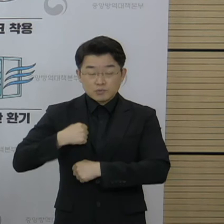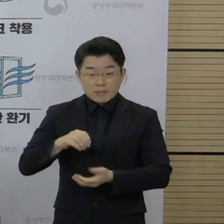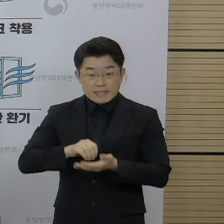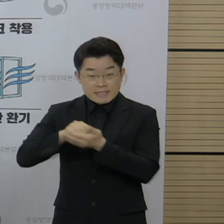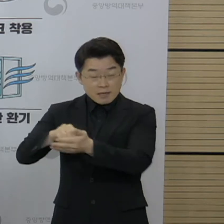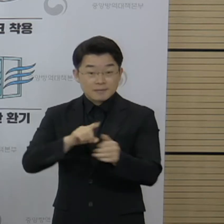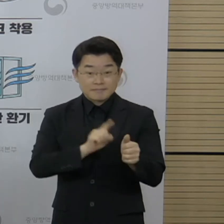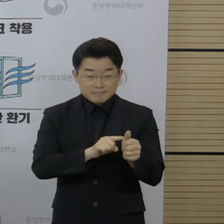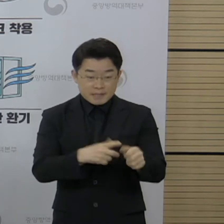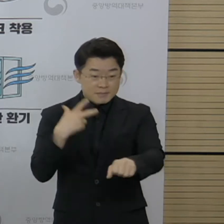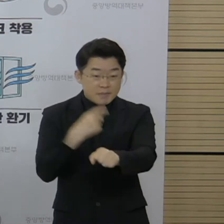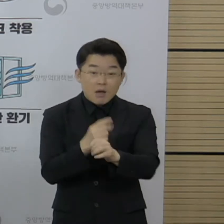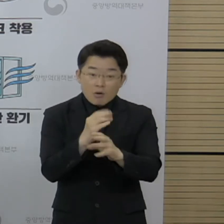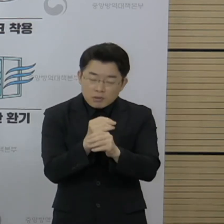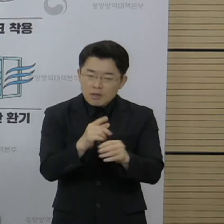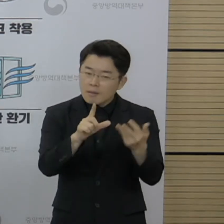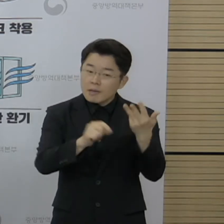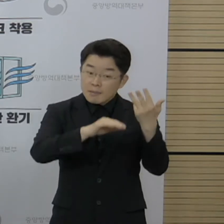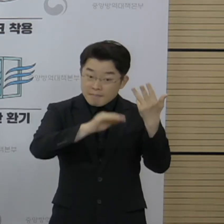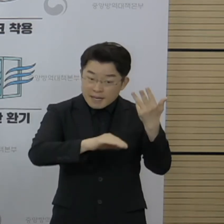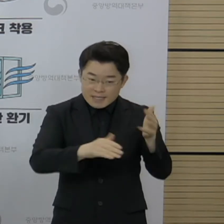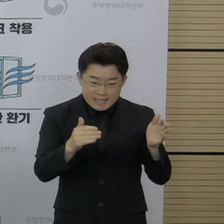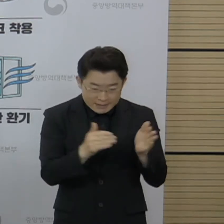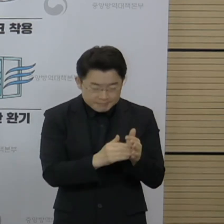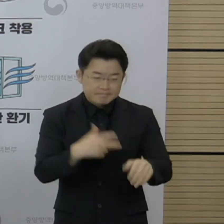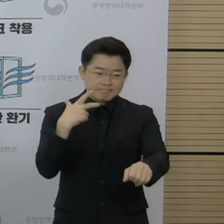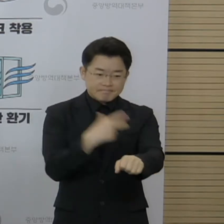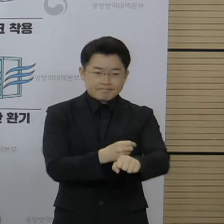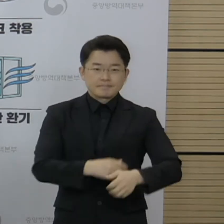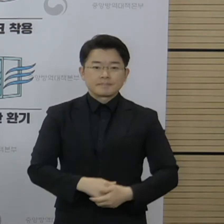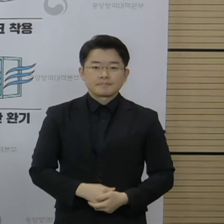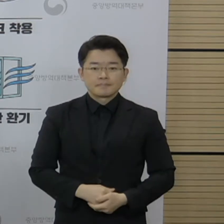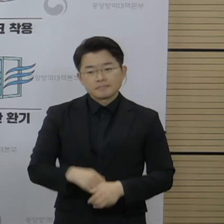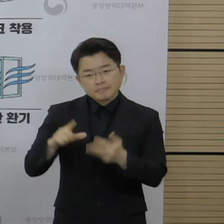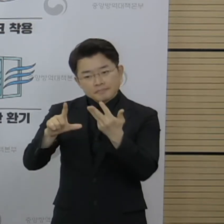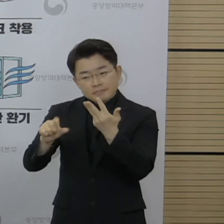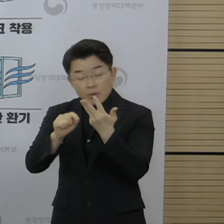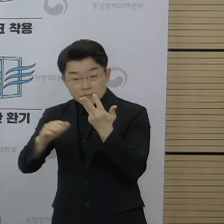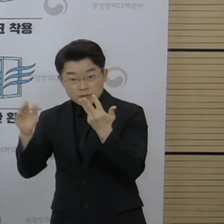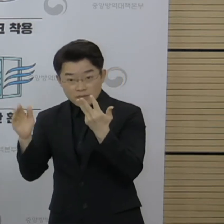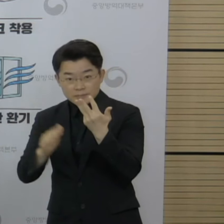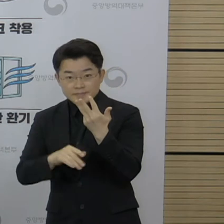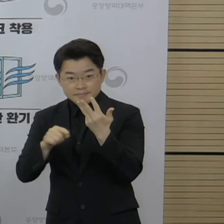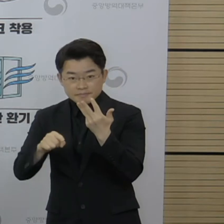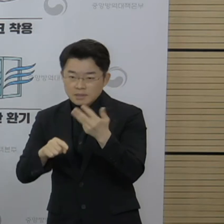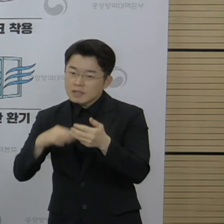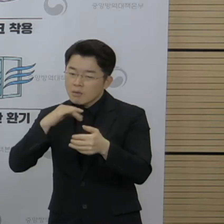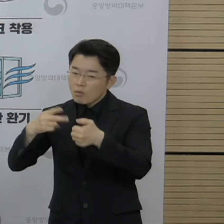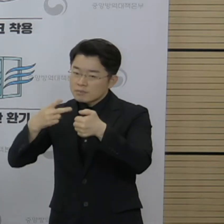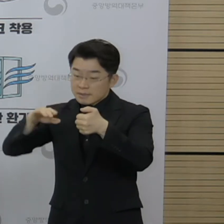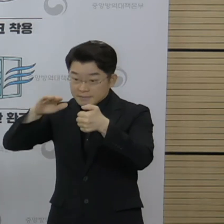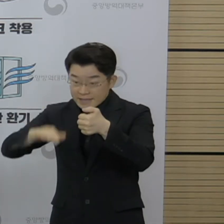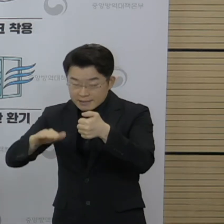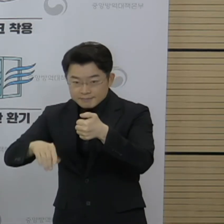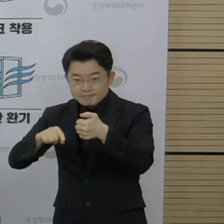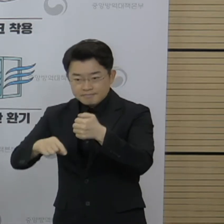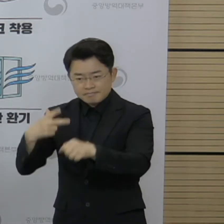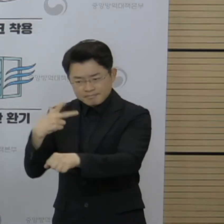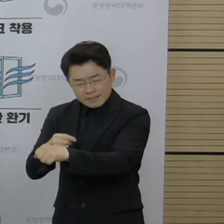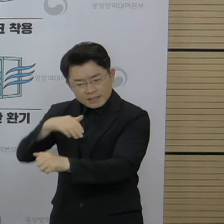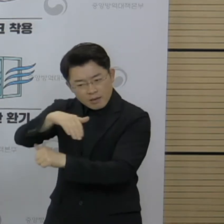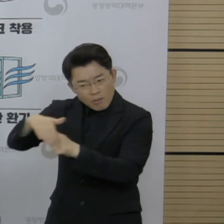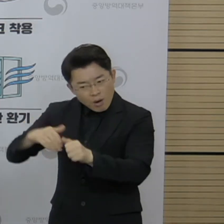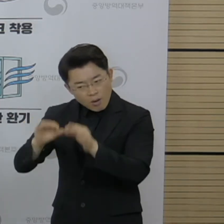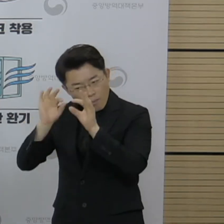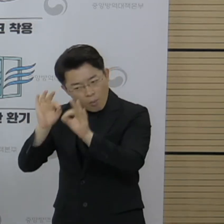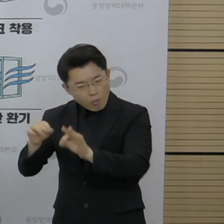예방접종은 8월 말까지 지속될 예정이며 8월부터 시작되는 일반인 대상 그 접종 상황을 고려해서